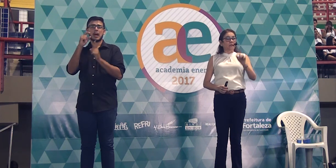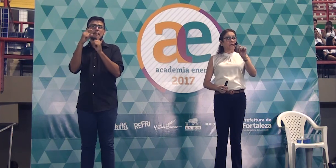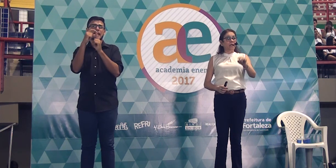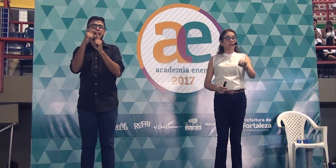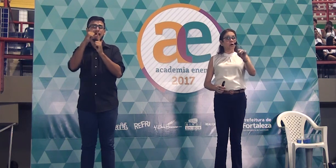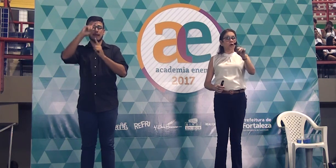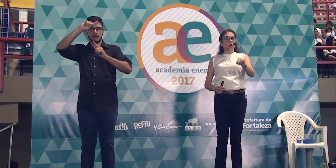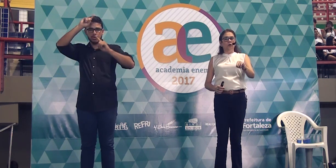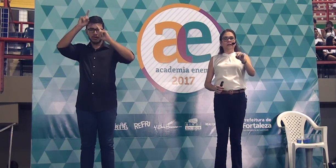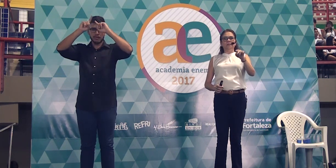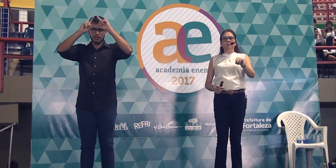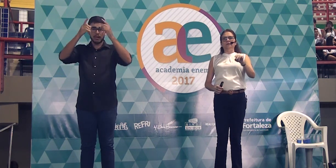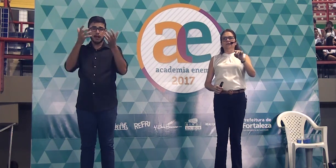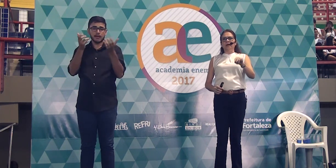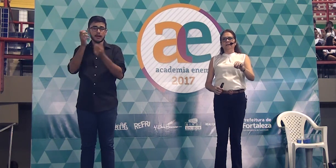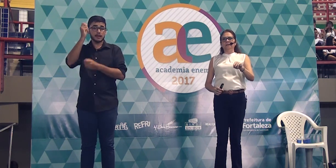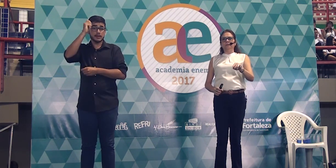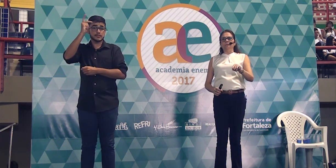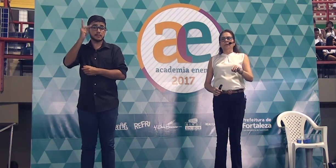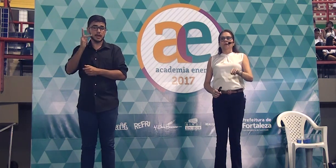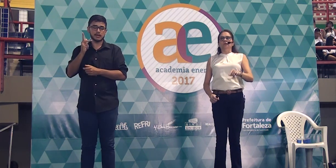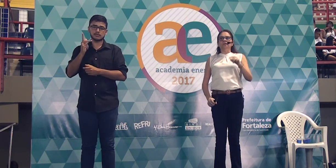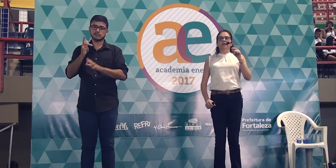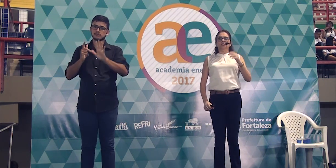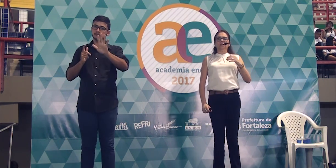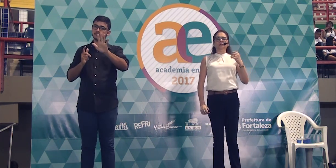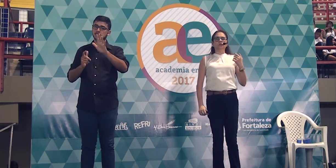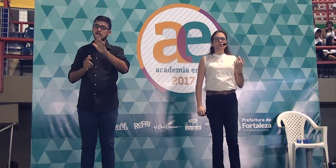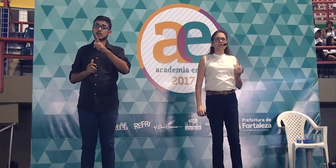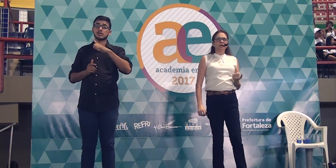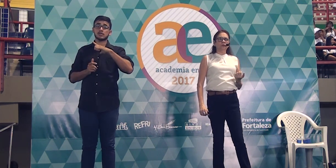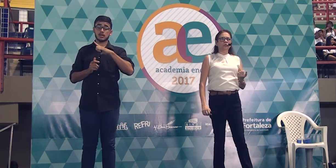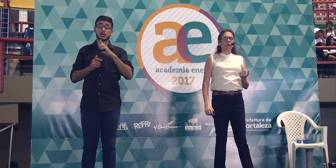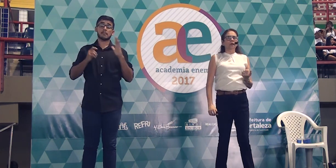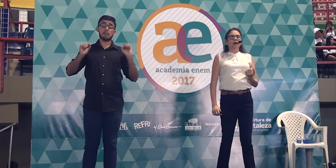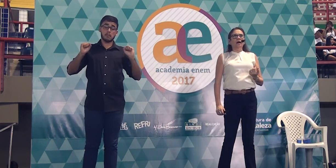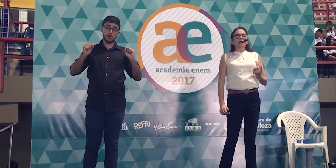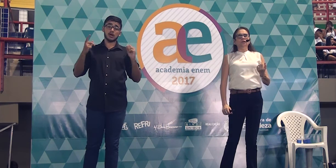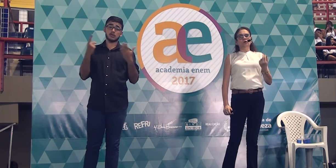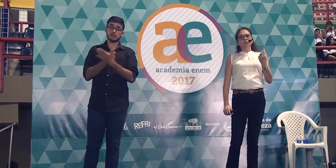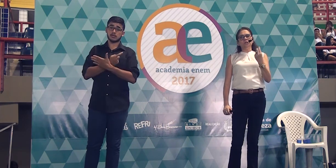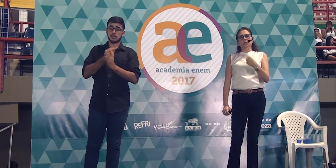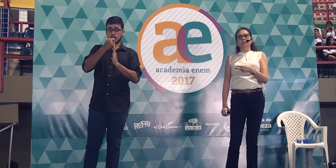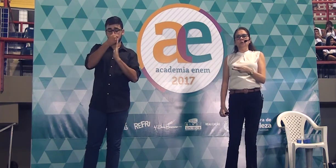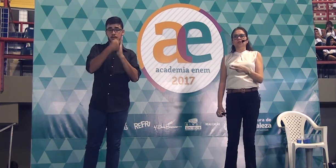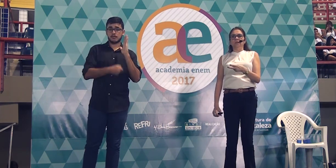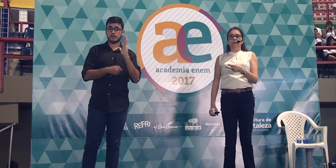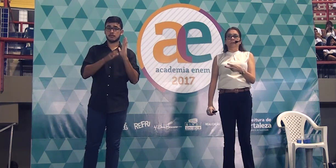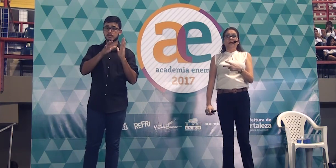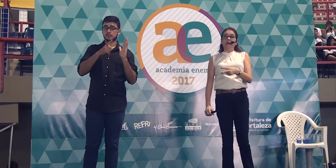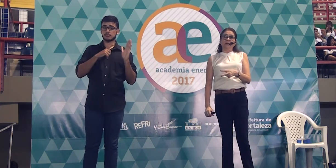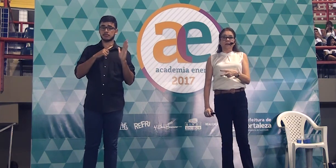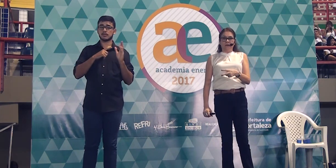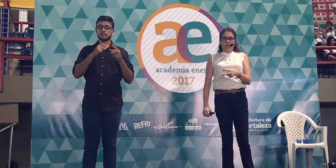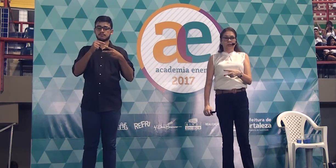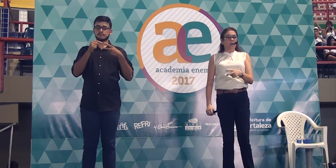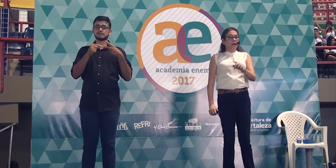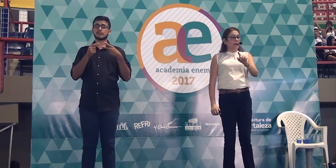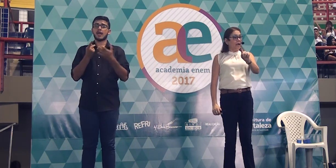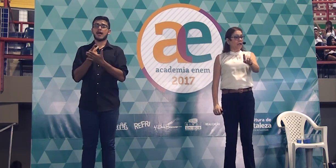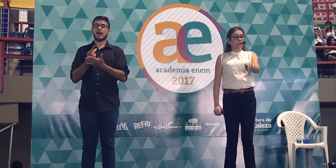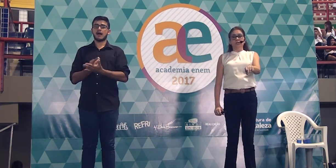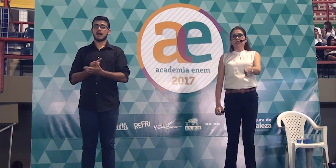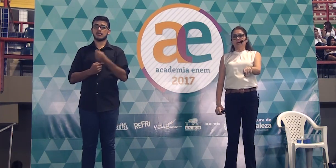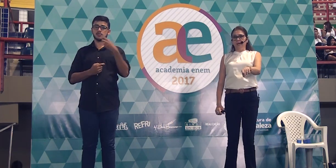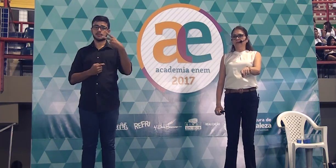coisa, quem coloca esse tipo de frase, você está sujeito a dois tipos de penalidade.